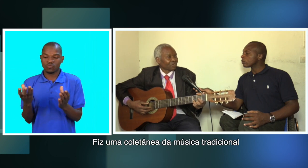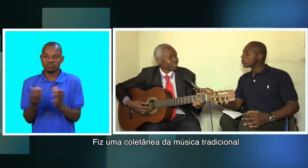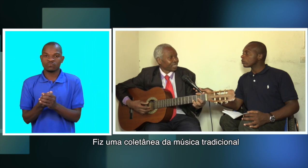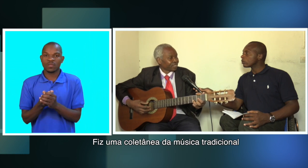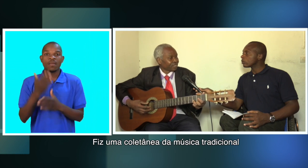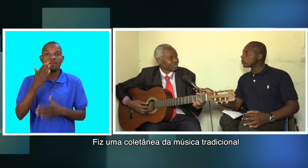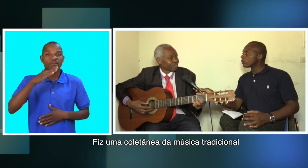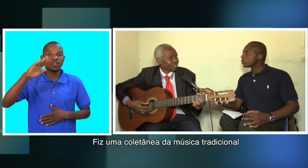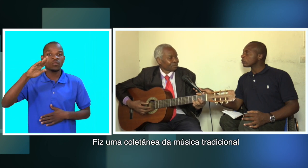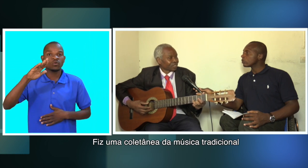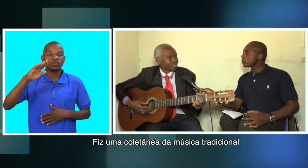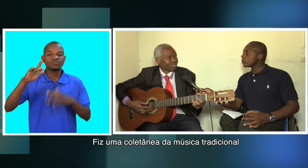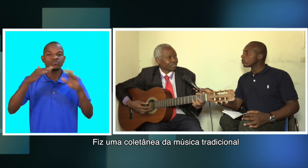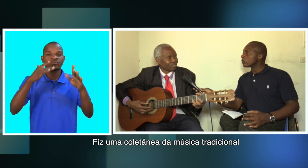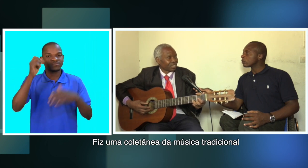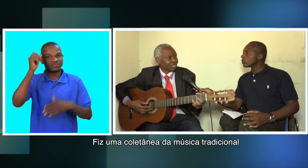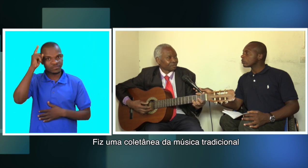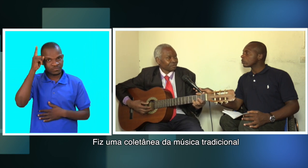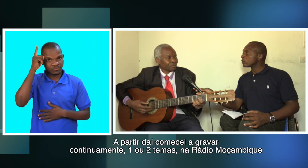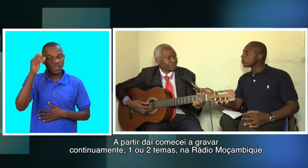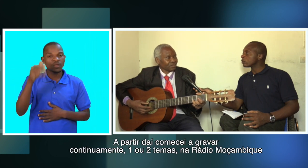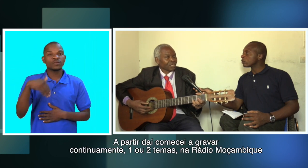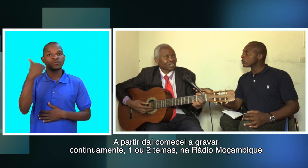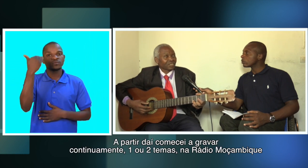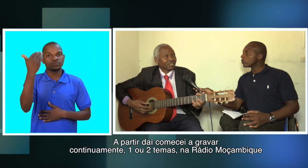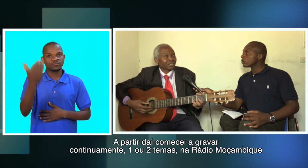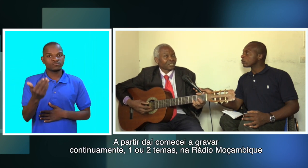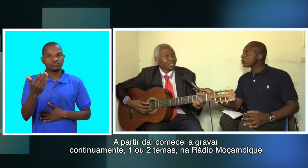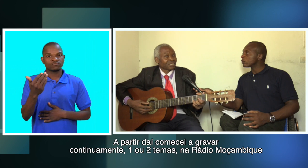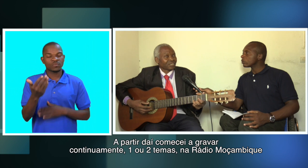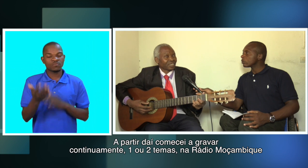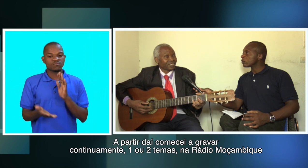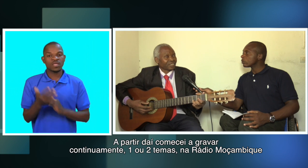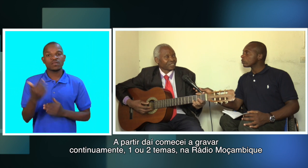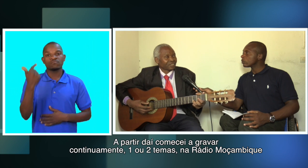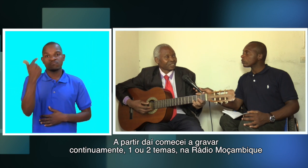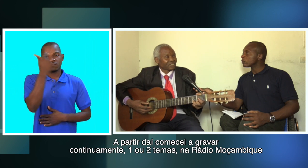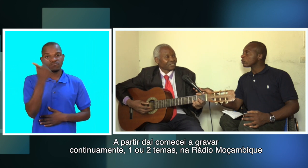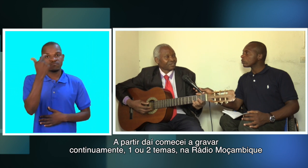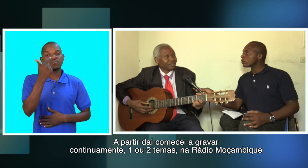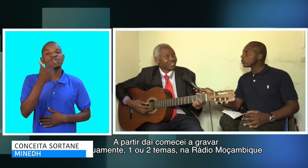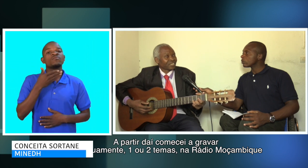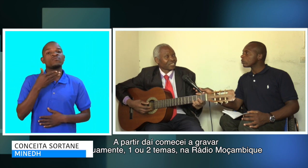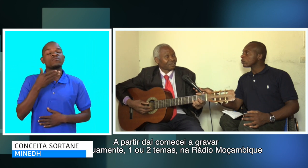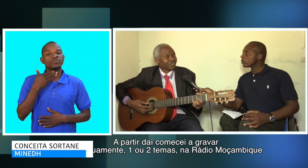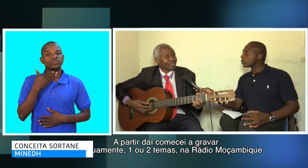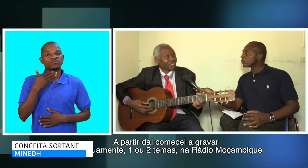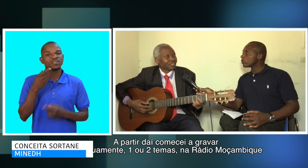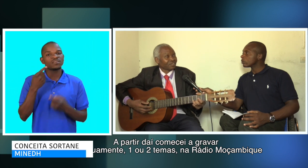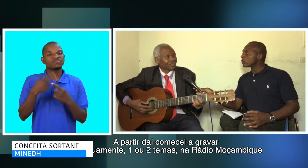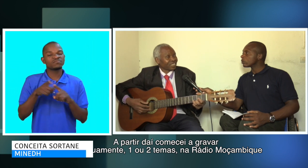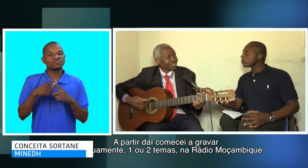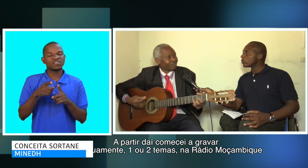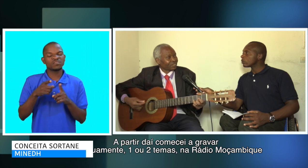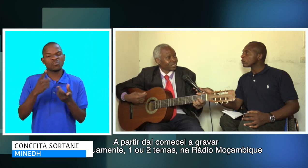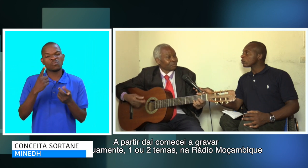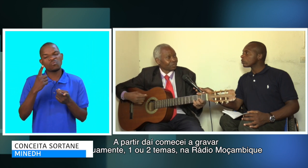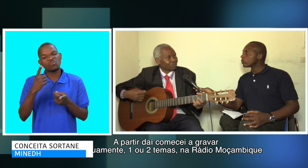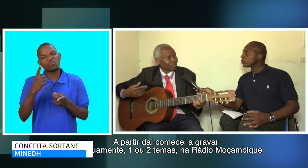coletânea da música tradicional e daí vinha gravando sempre um